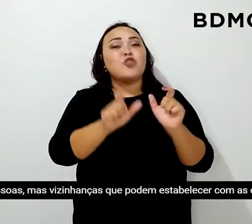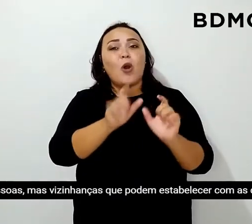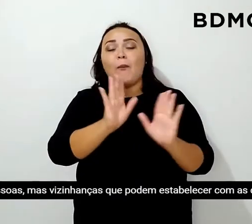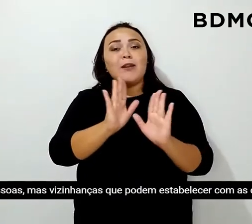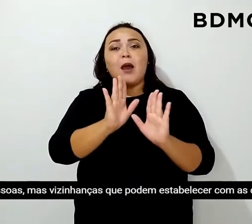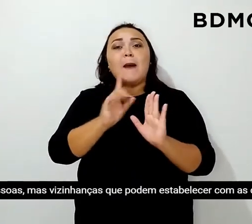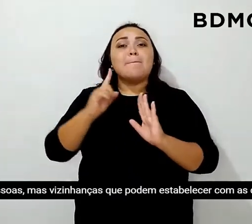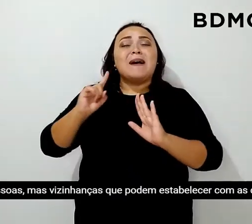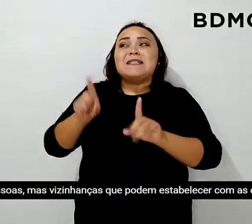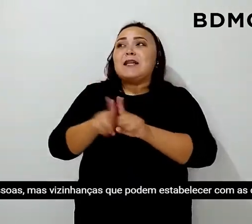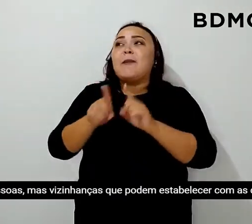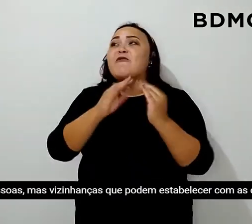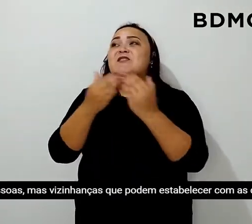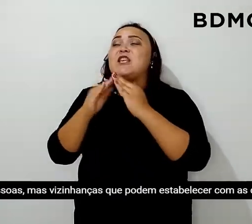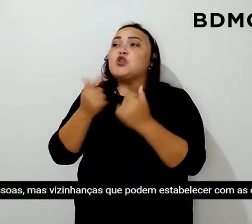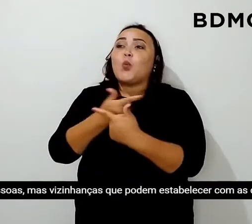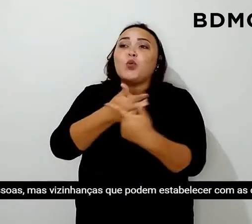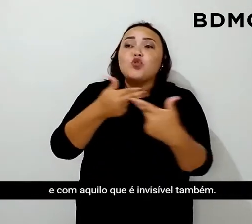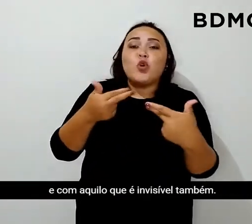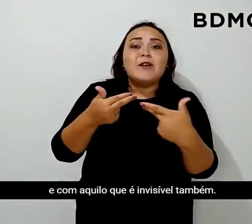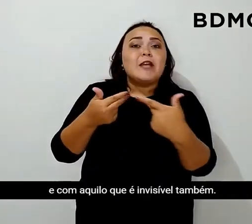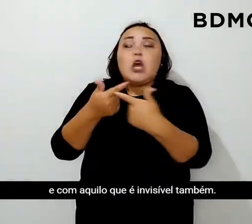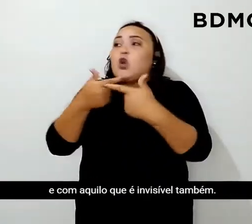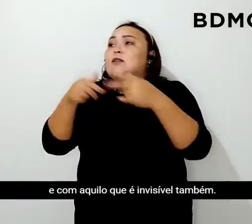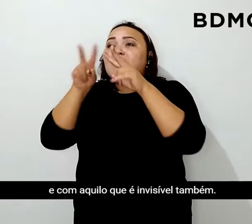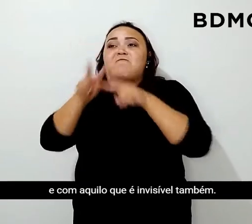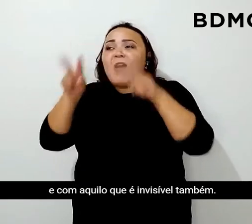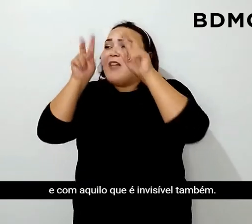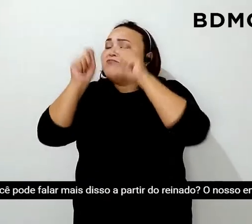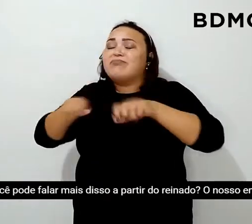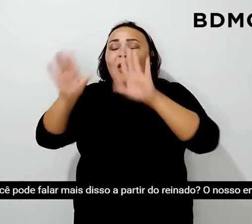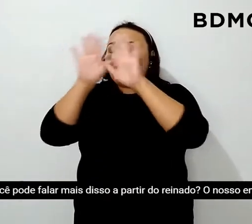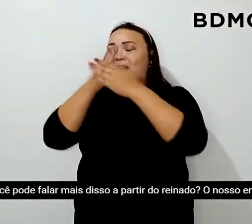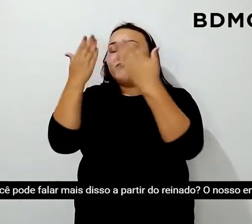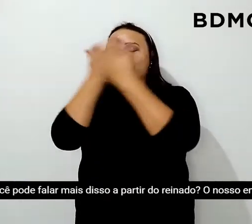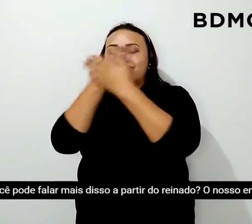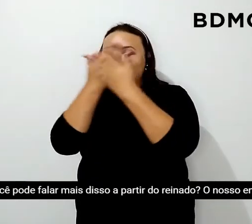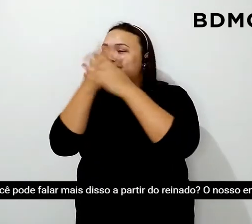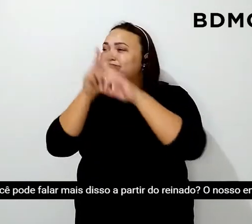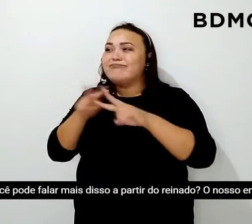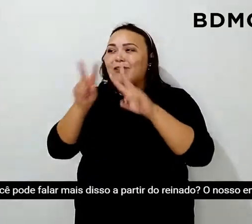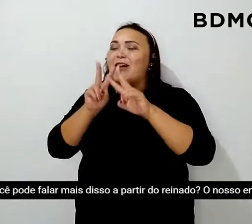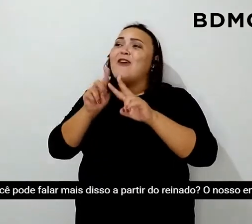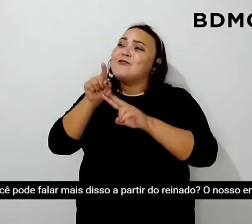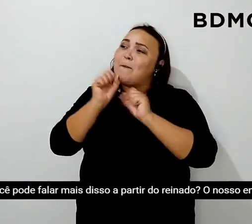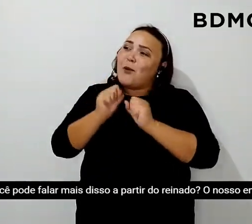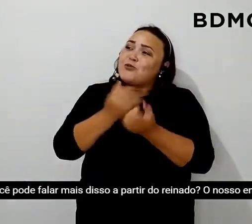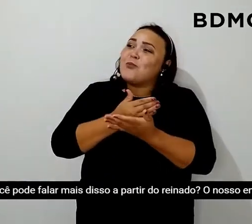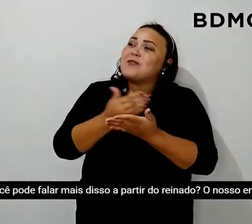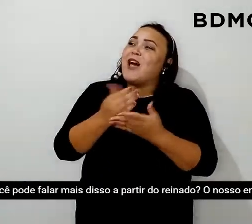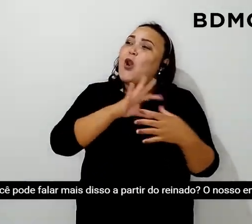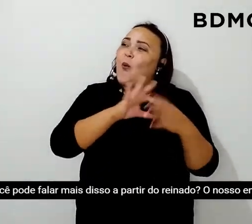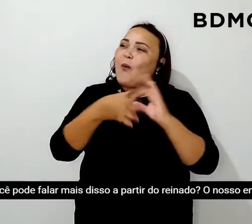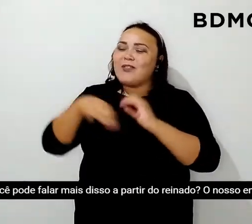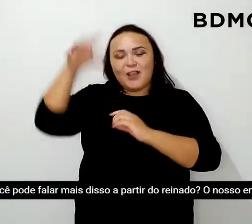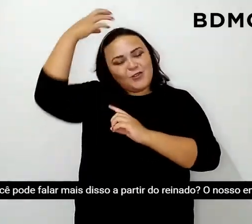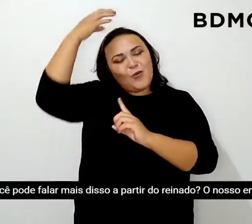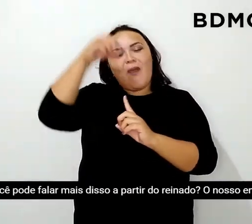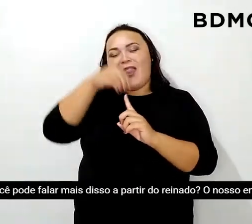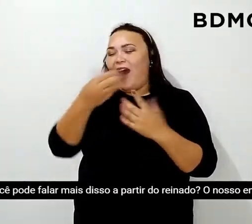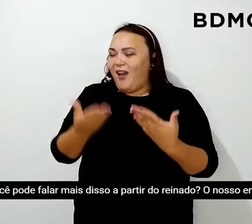mas vizinhanças que podem estabelecer com as coisas e com aquilo que é invisível também. Você pode falar mais disso a partir do reinado?